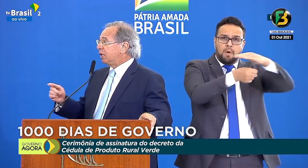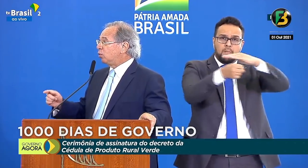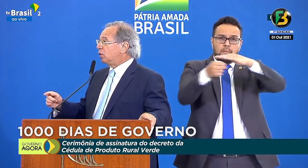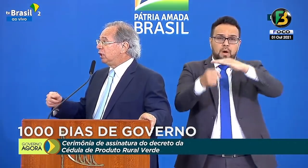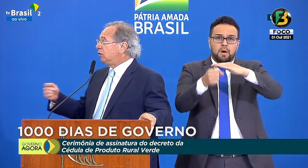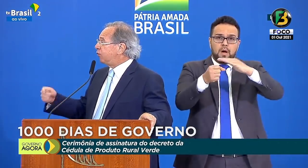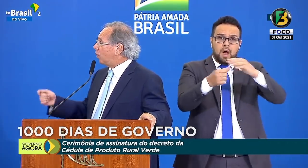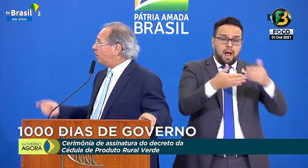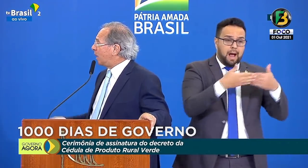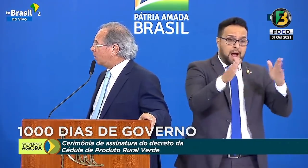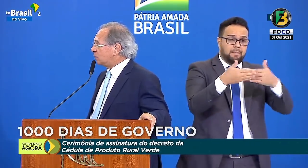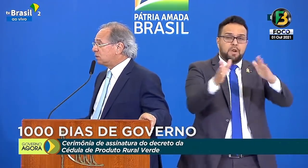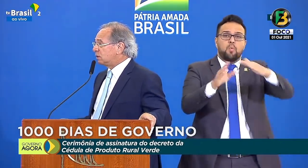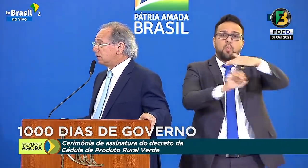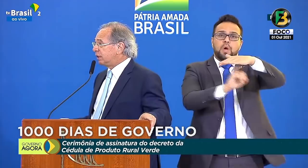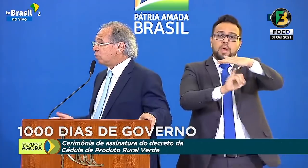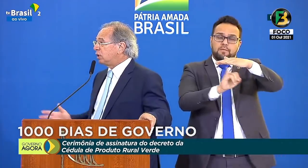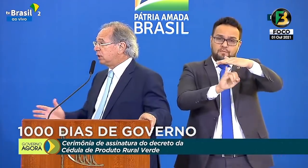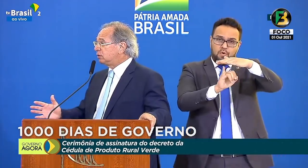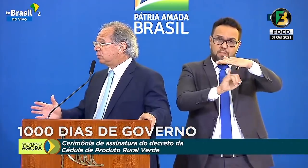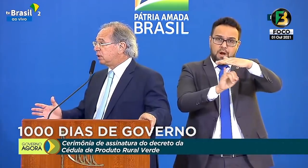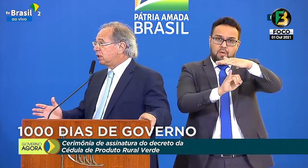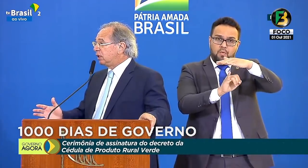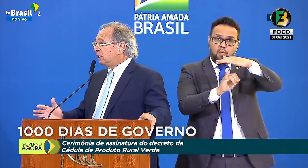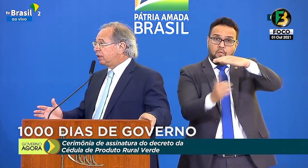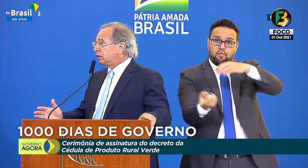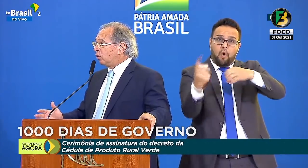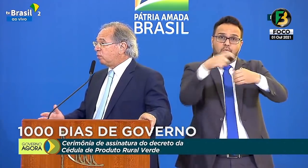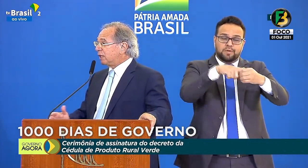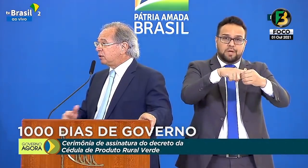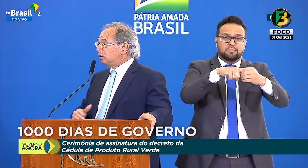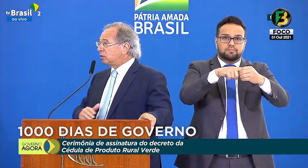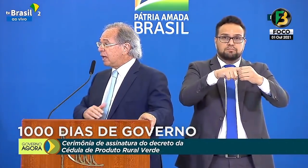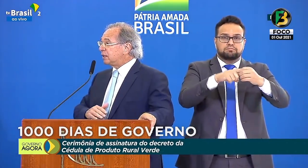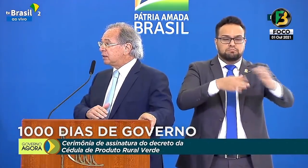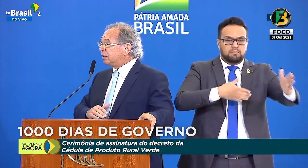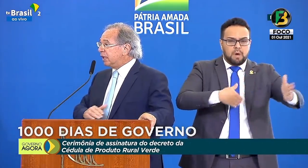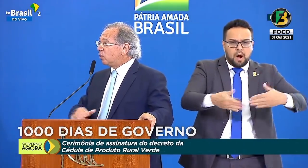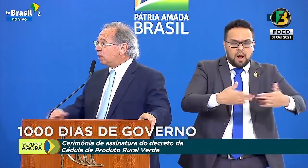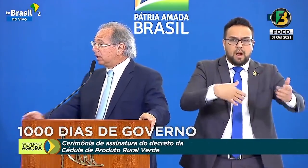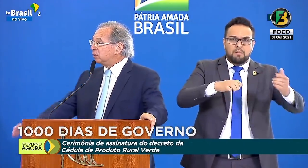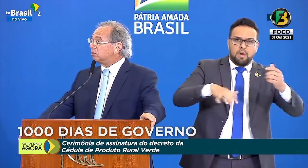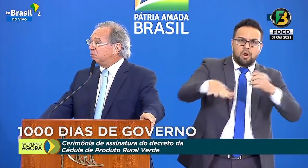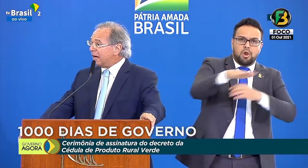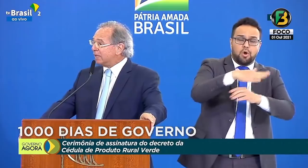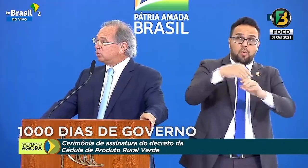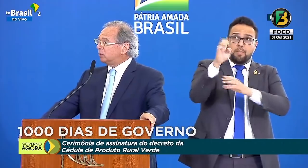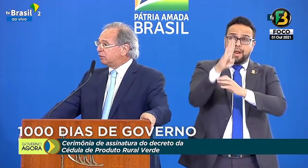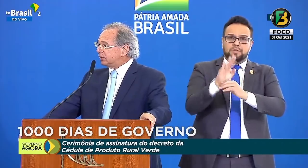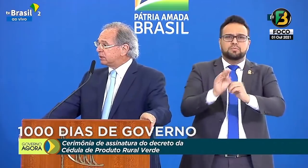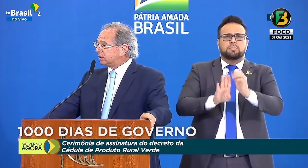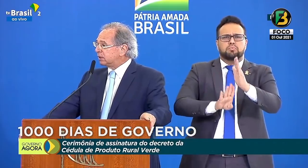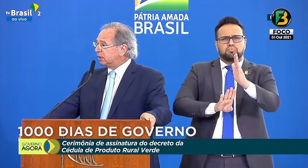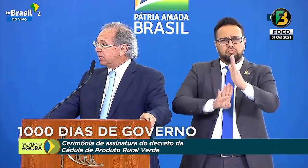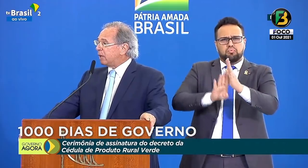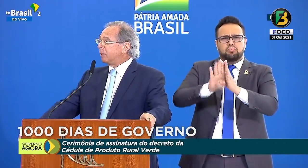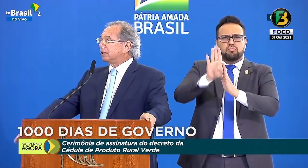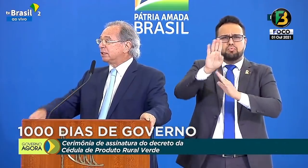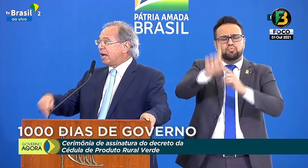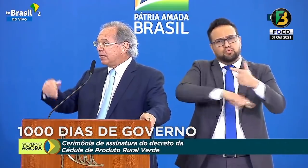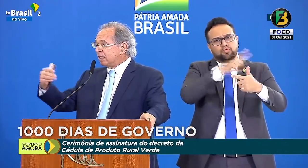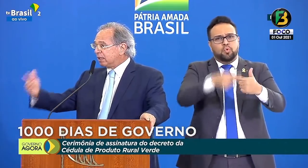emprego informal retornando, então o Brasil está decolando mais uma vez,